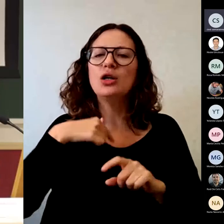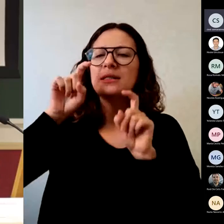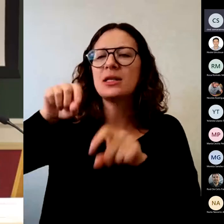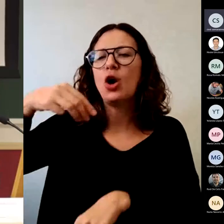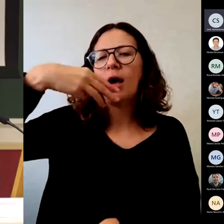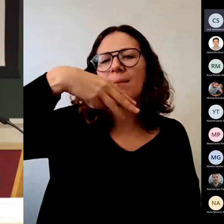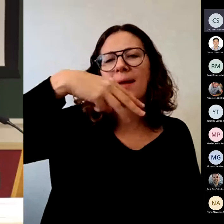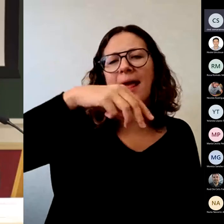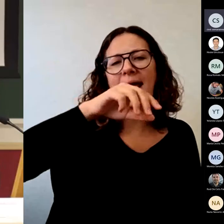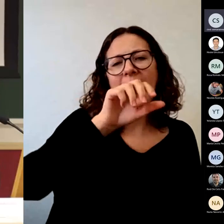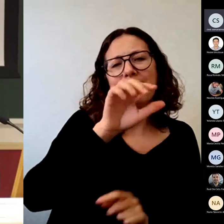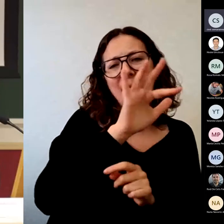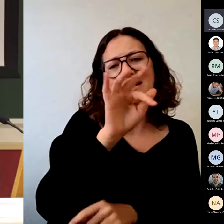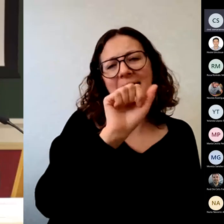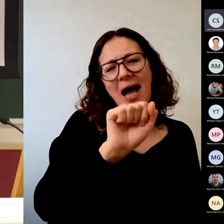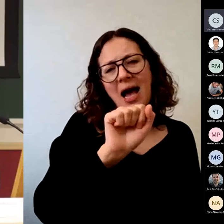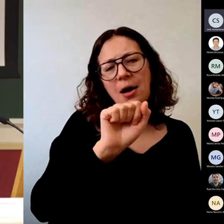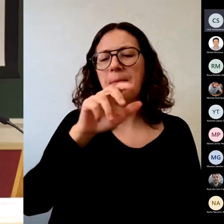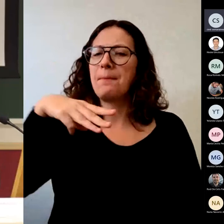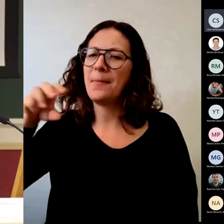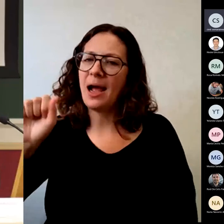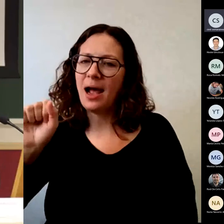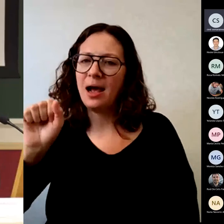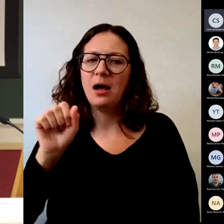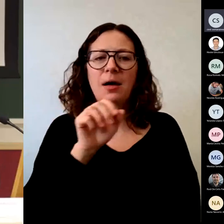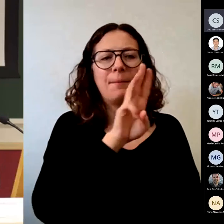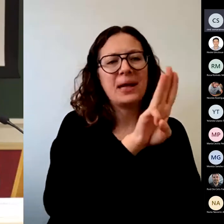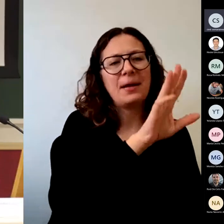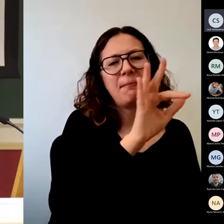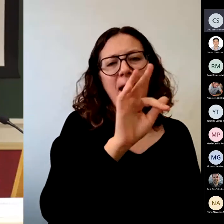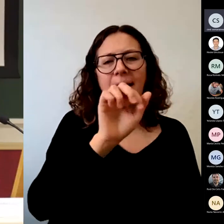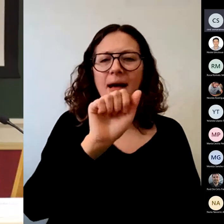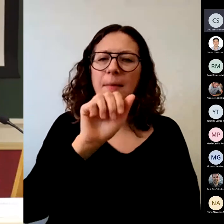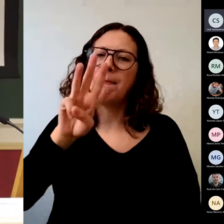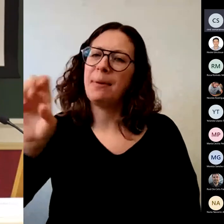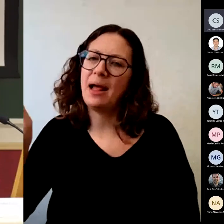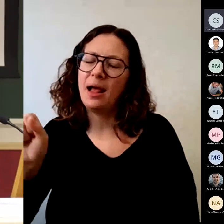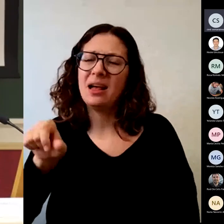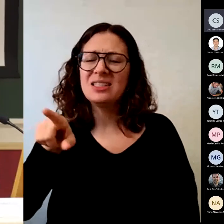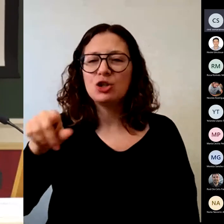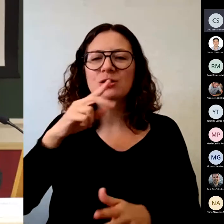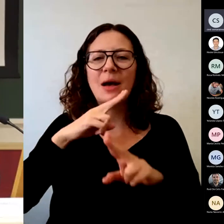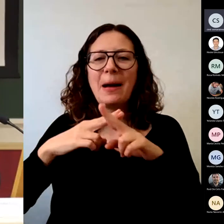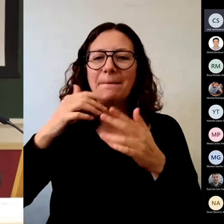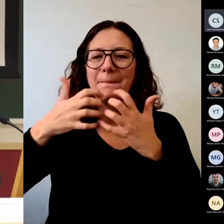porque eso es mecánica y no lo entienden, no les gusta, no les motiva.